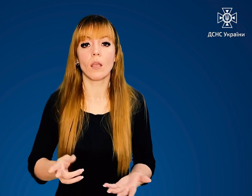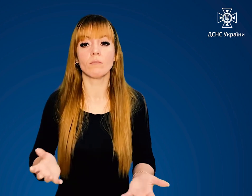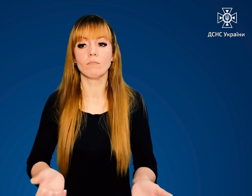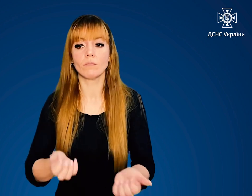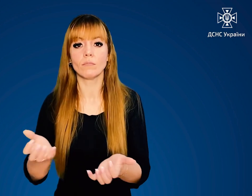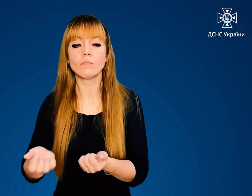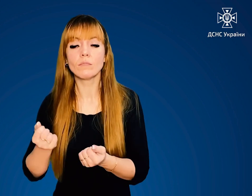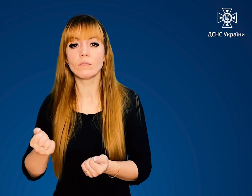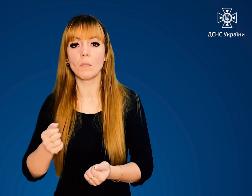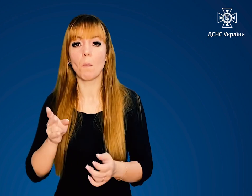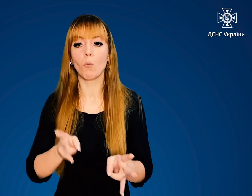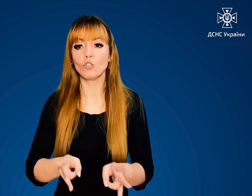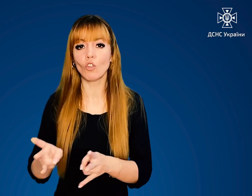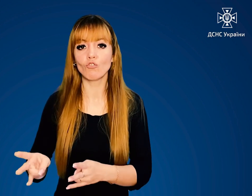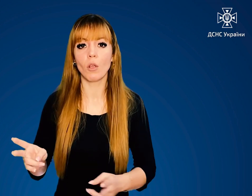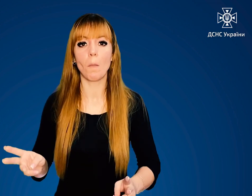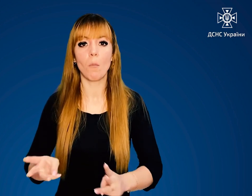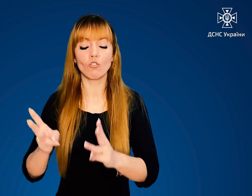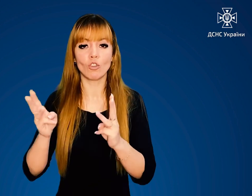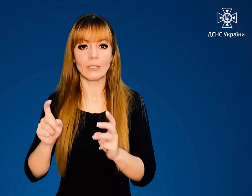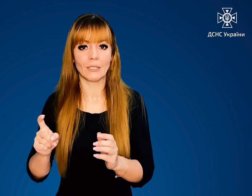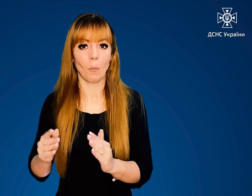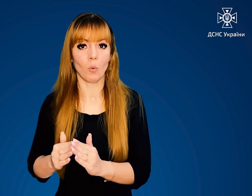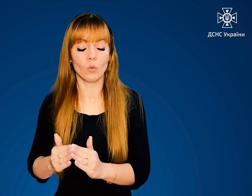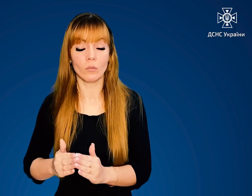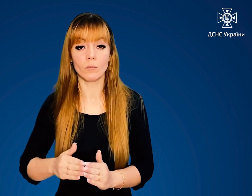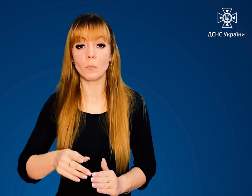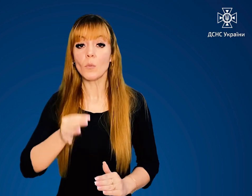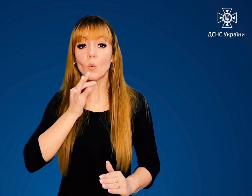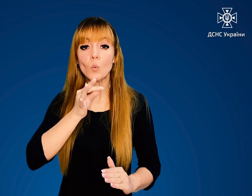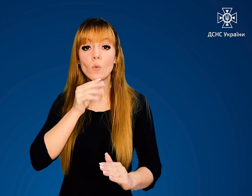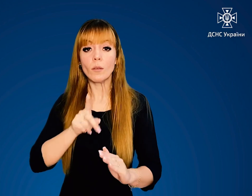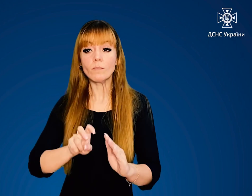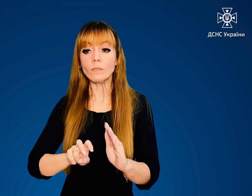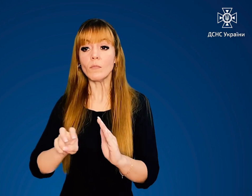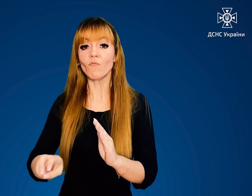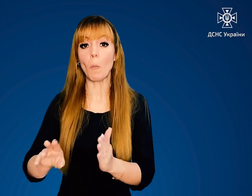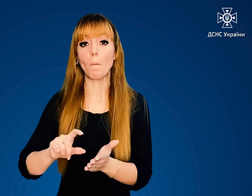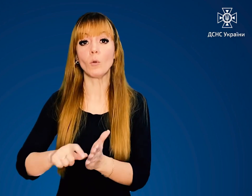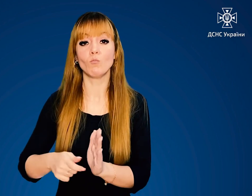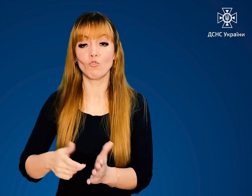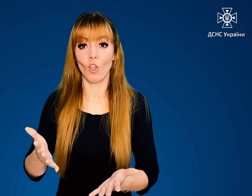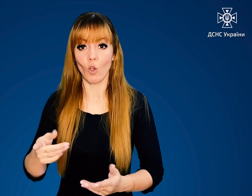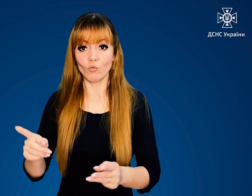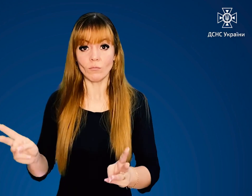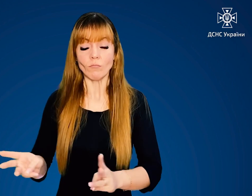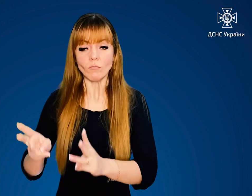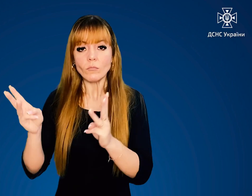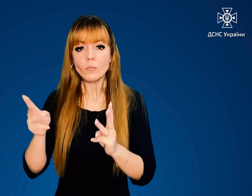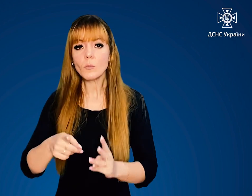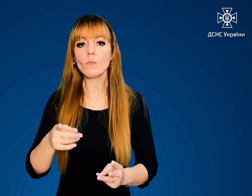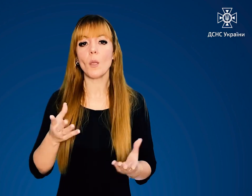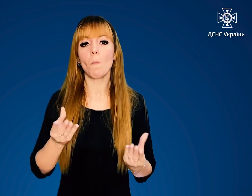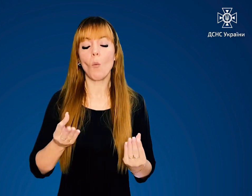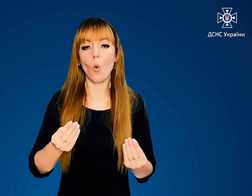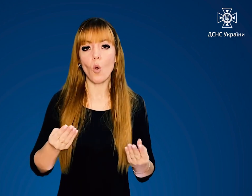пожежі з будинків. Перед тим, як увійти у приміщення, що горить, накритися мокрою